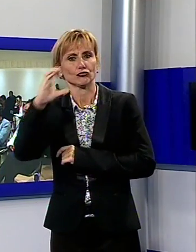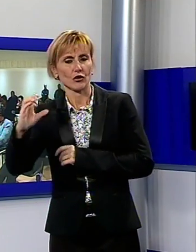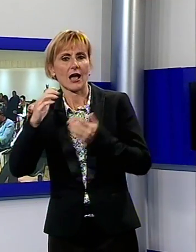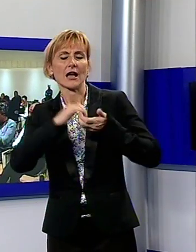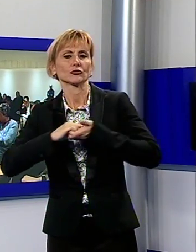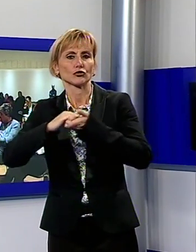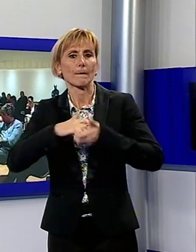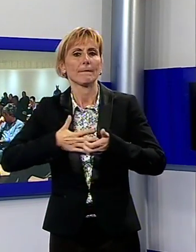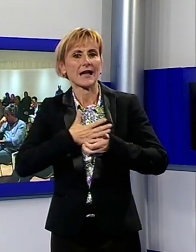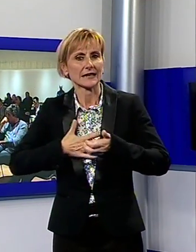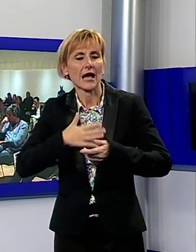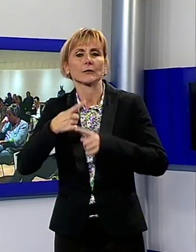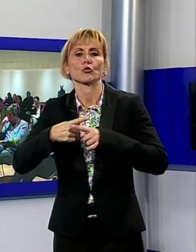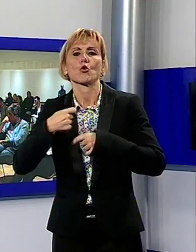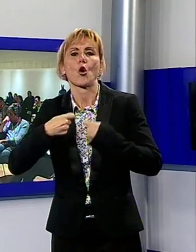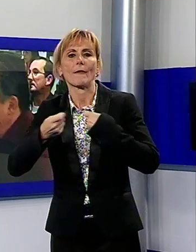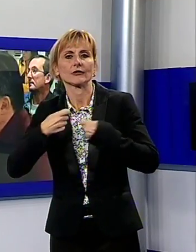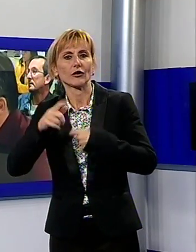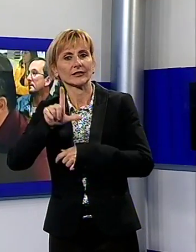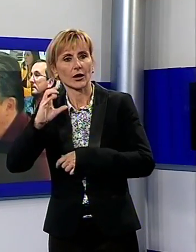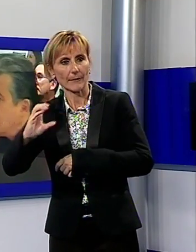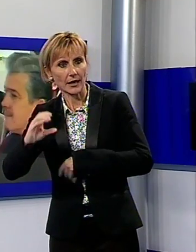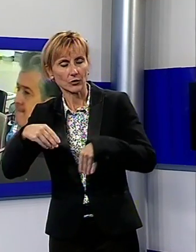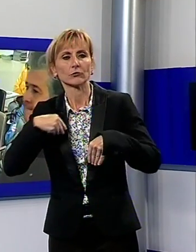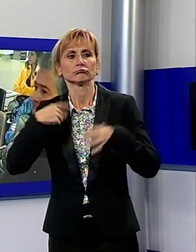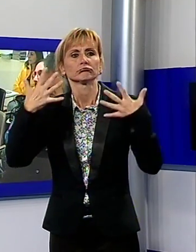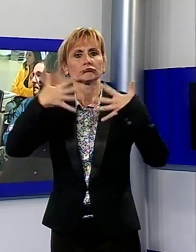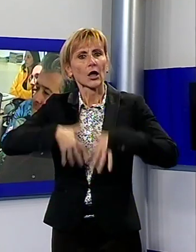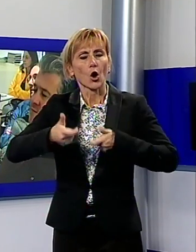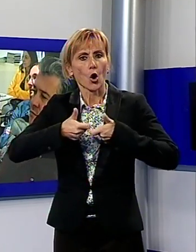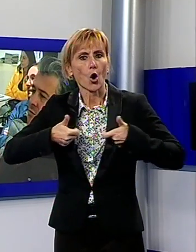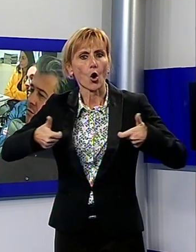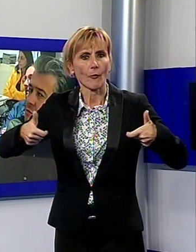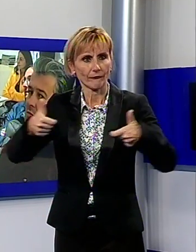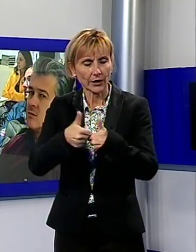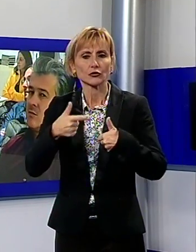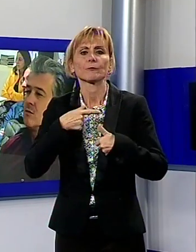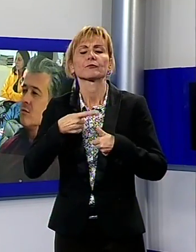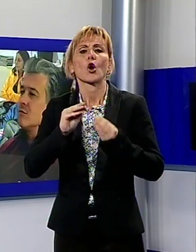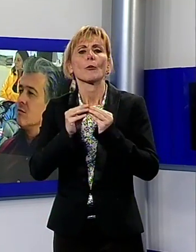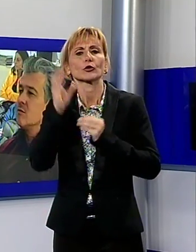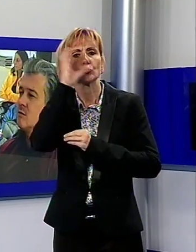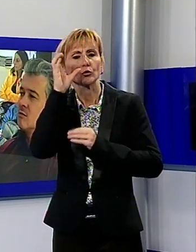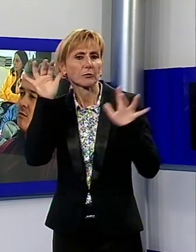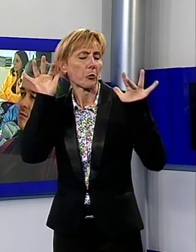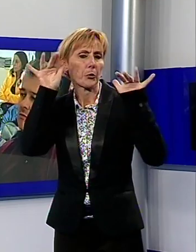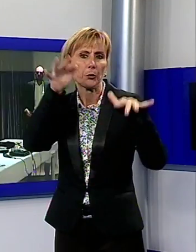e Commercianti di Lido di Camaiore, al quale hanno partecipato operatori del turismo di tutto il comprensorio versiliese. Al corso